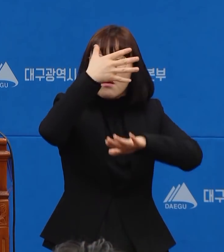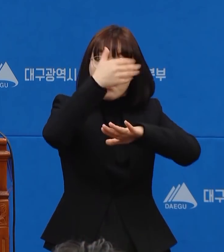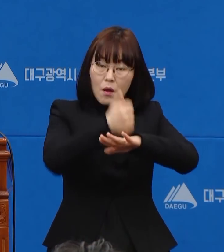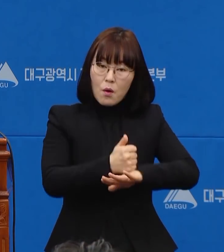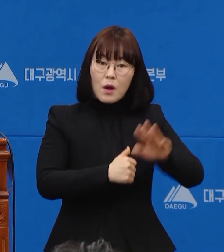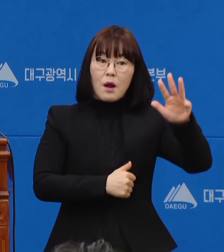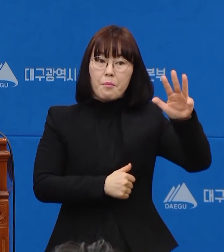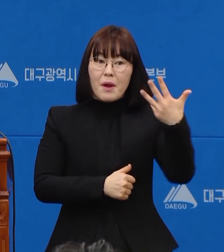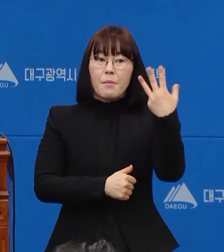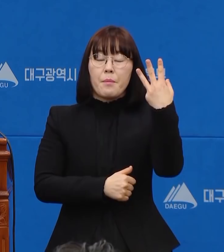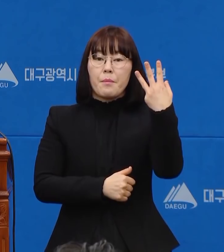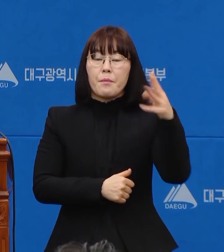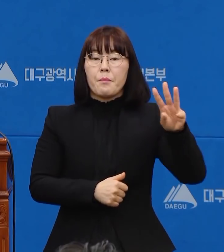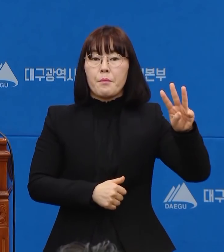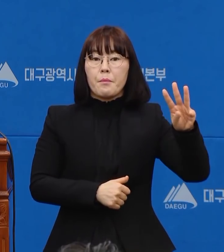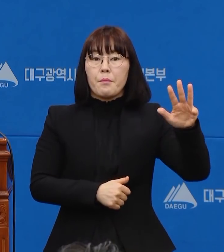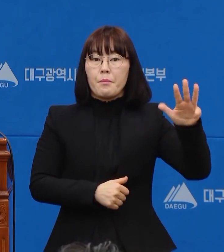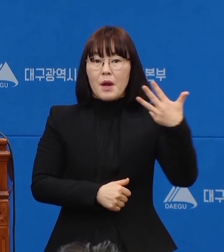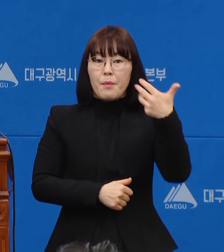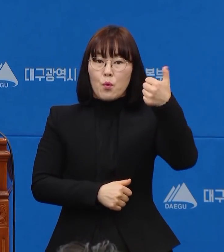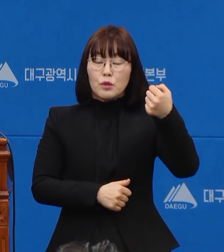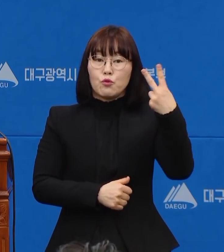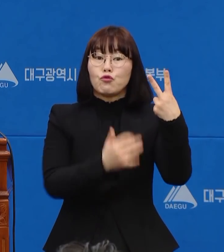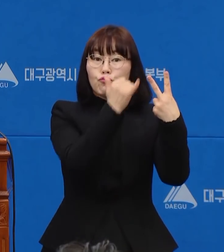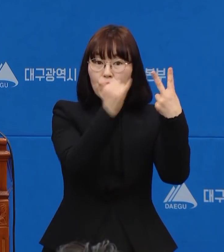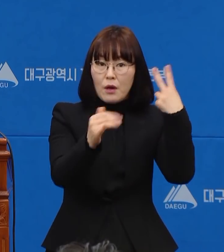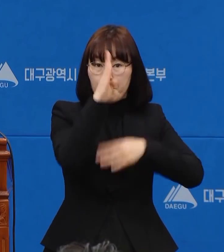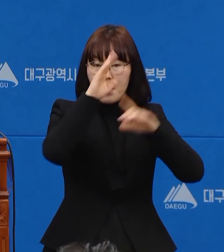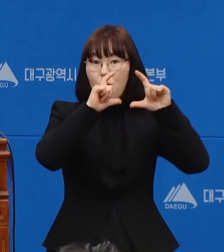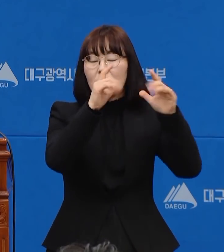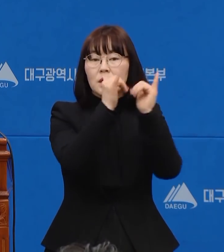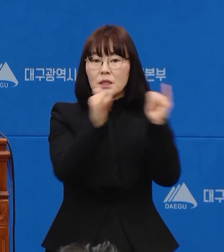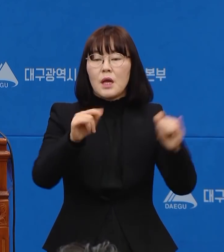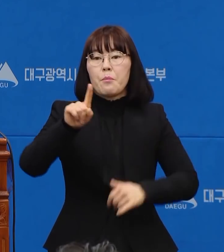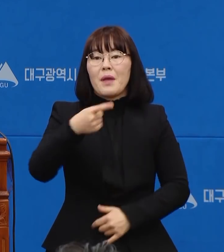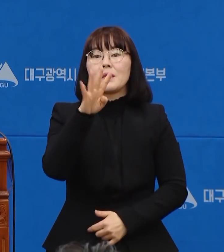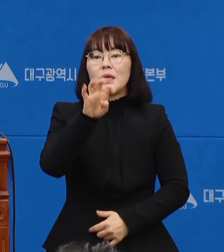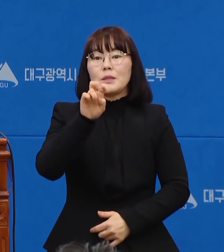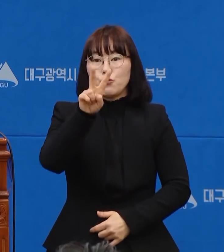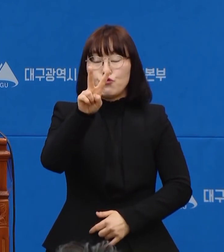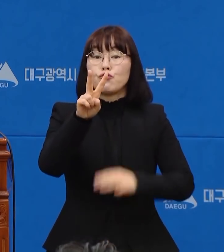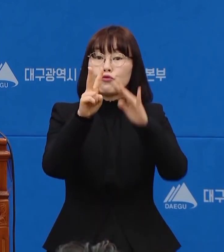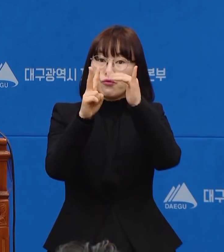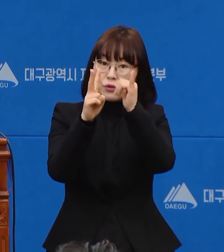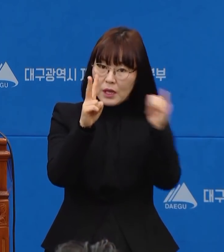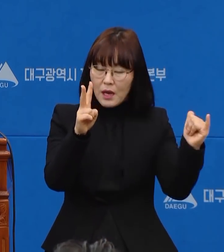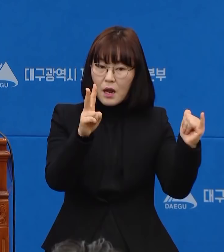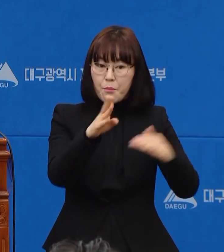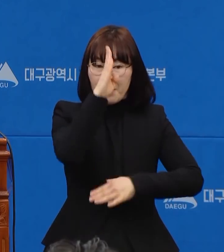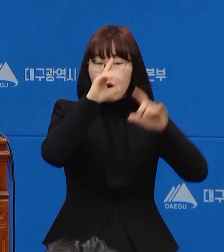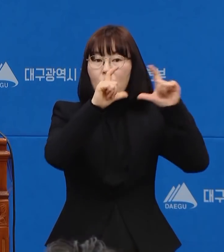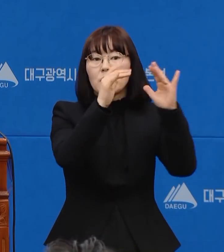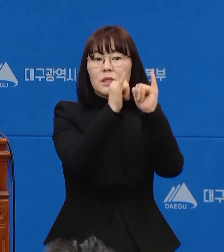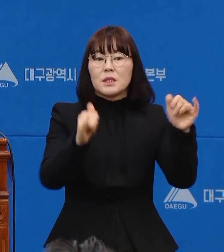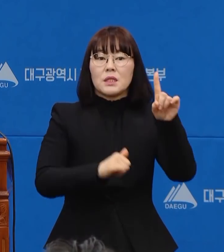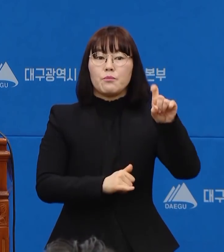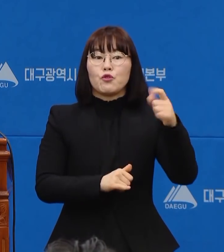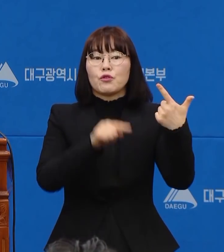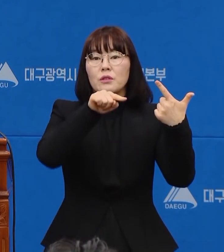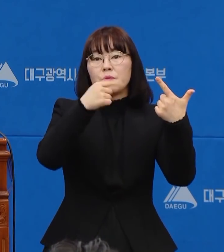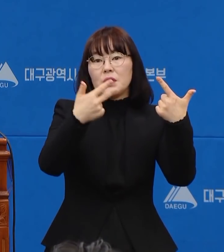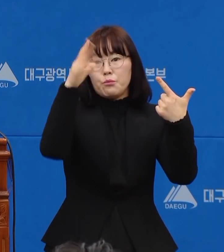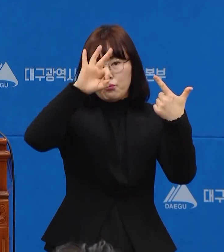852명 중 확진 환자는 142명으로 양성률이 16.7